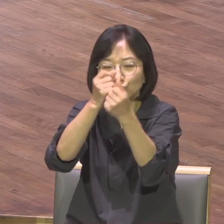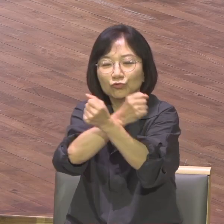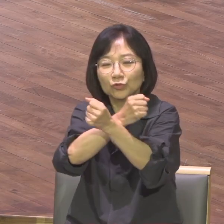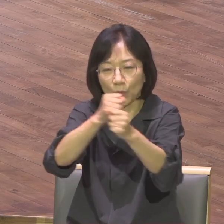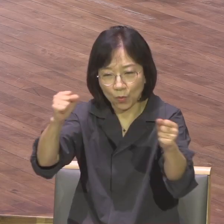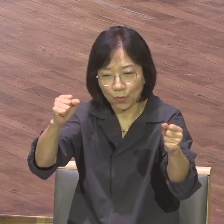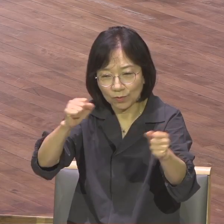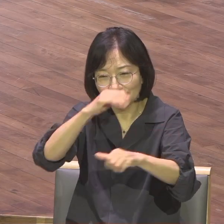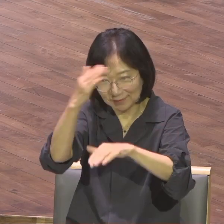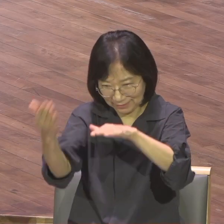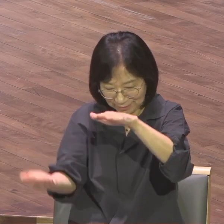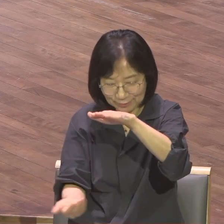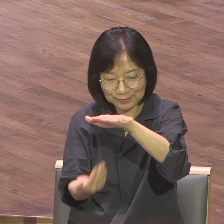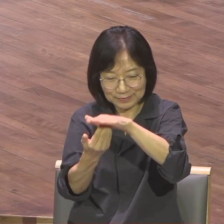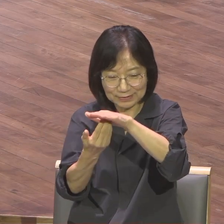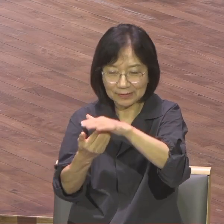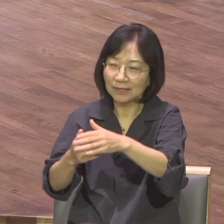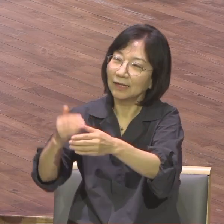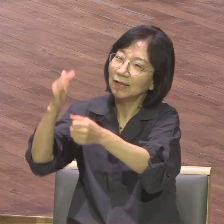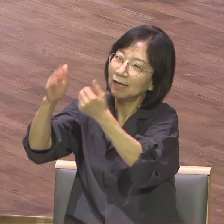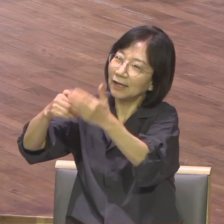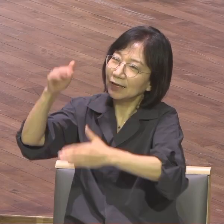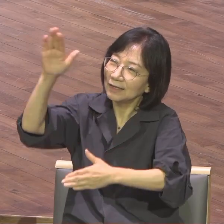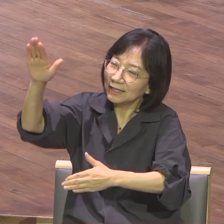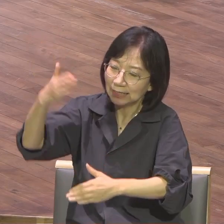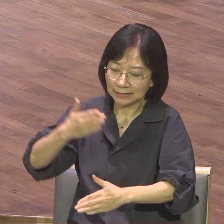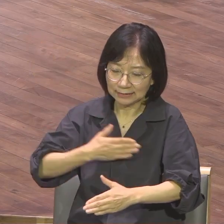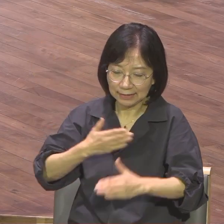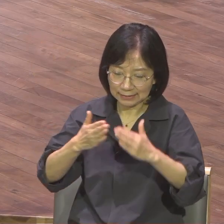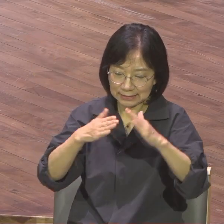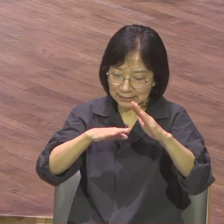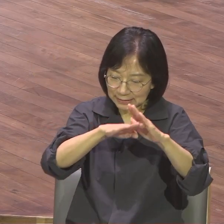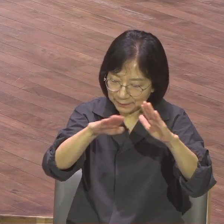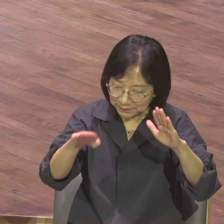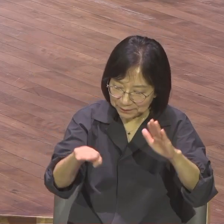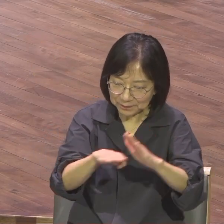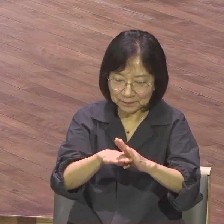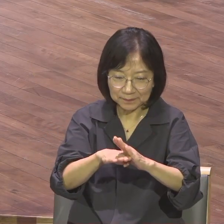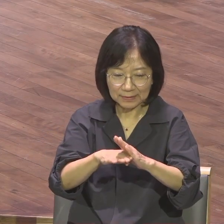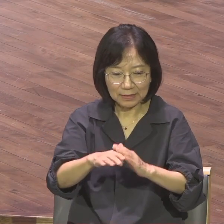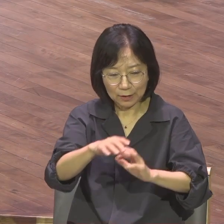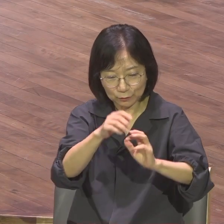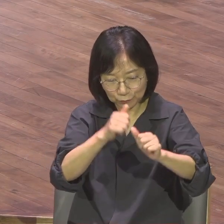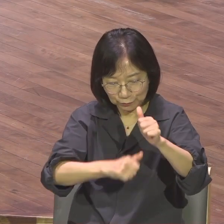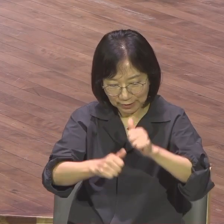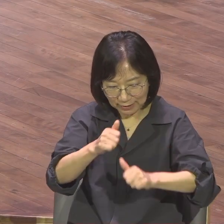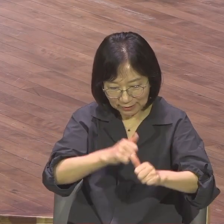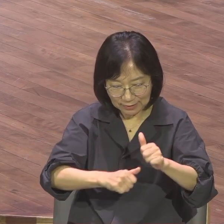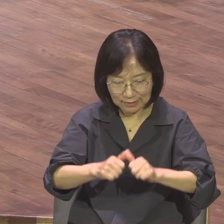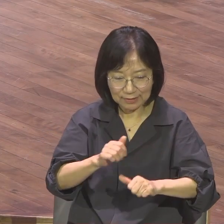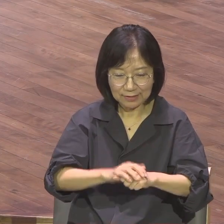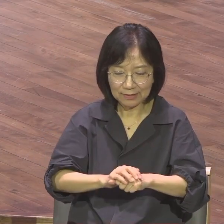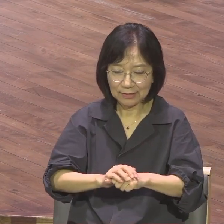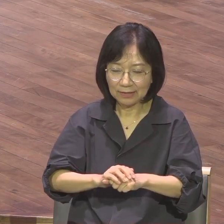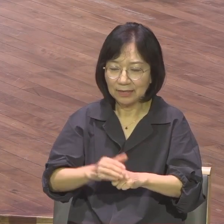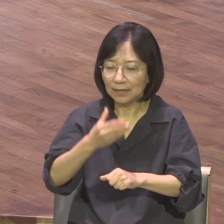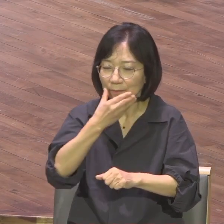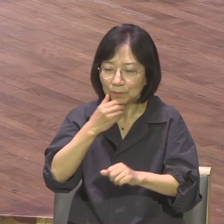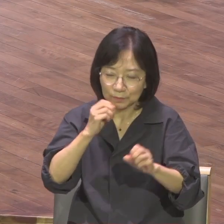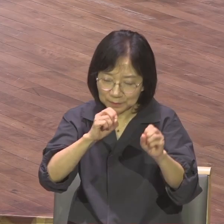나의 가정이 나의 후대가 나의 업이 나의 미래가 전도와 성교와 영원구원 이 구속사에 쓰임받는